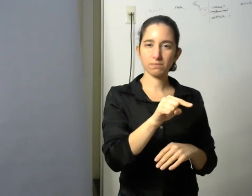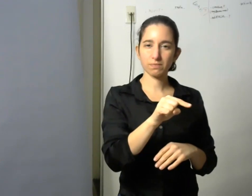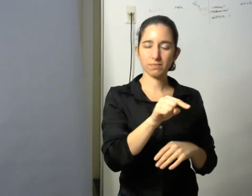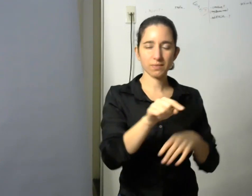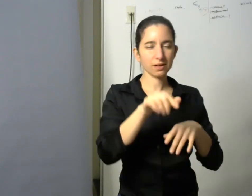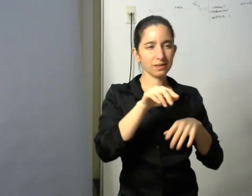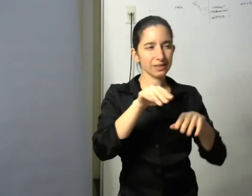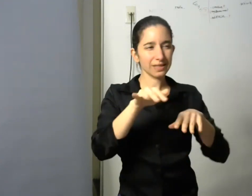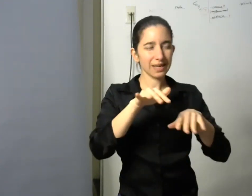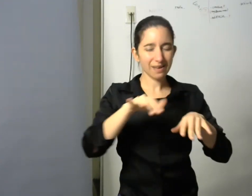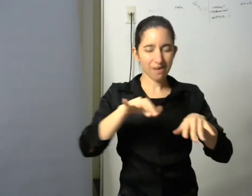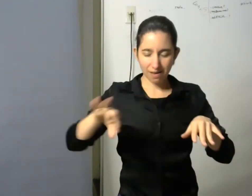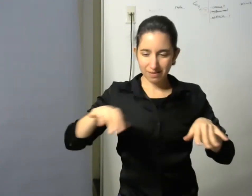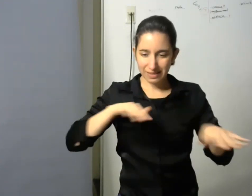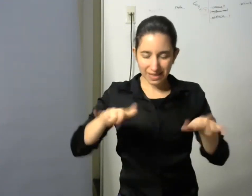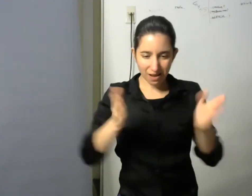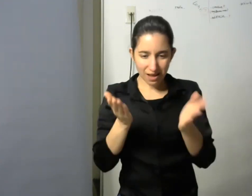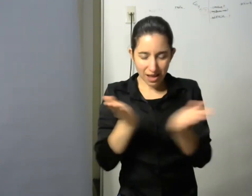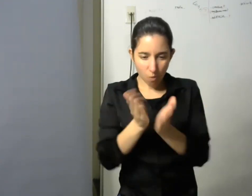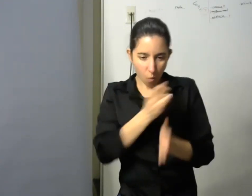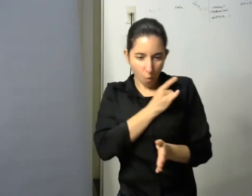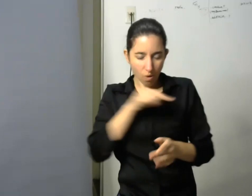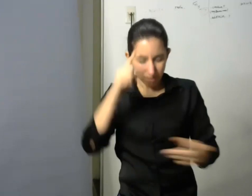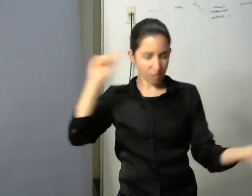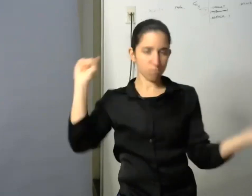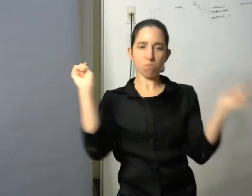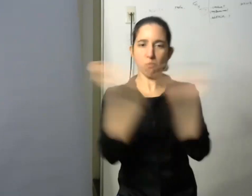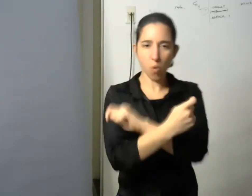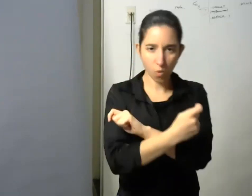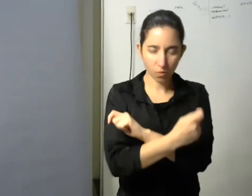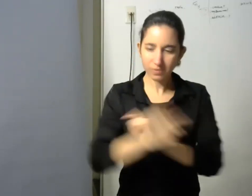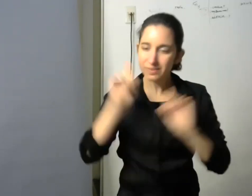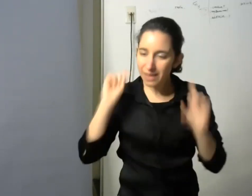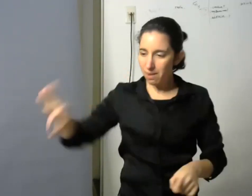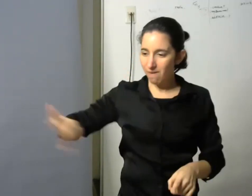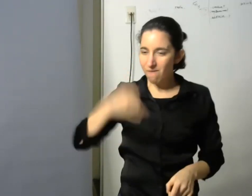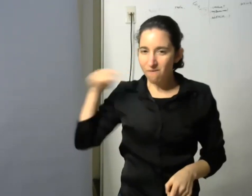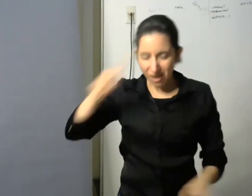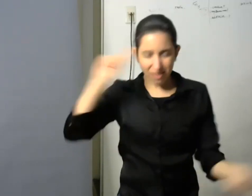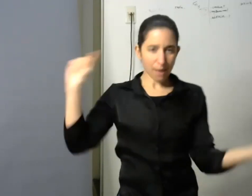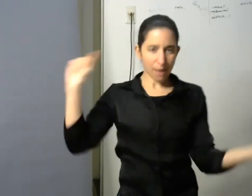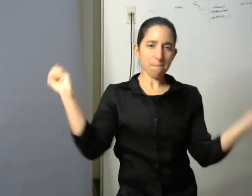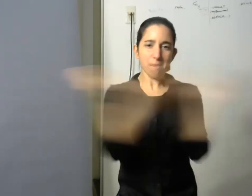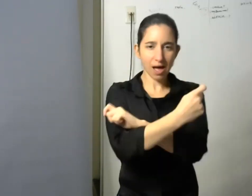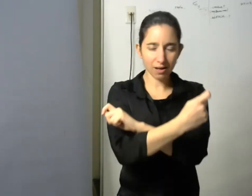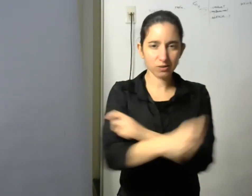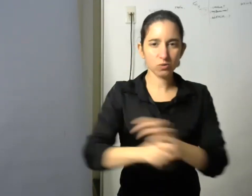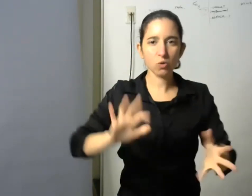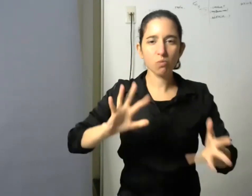en mi en mi vida porque ahí parece como que descubrí